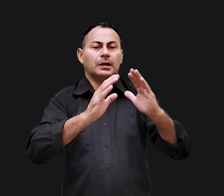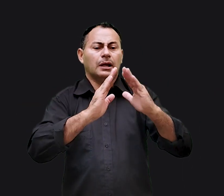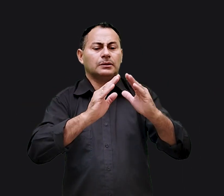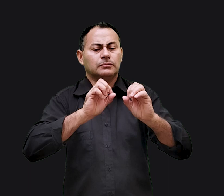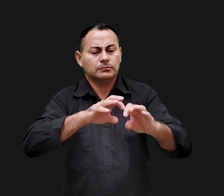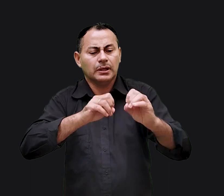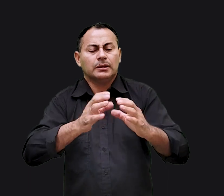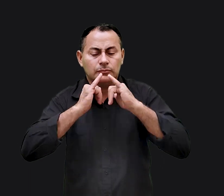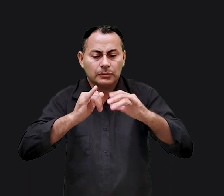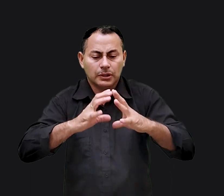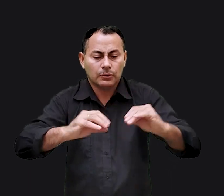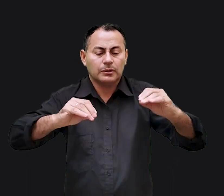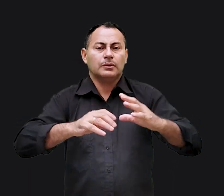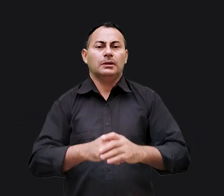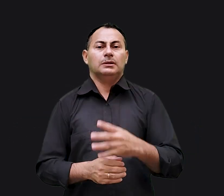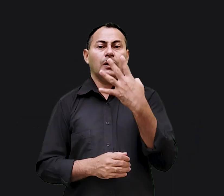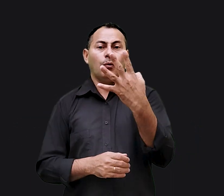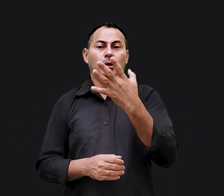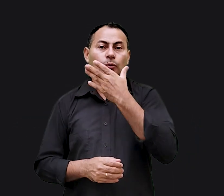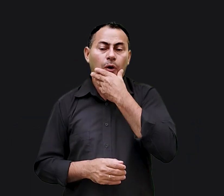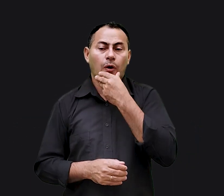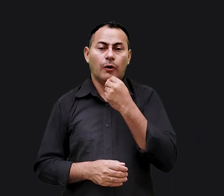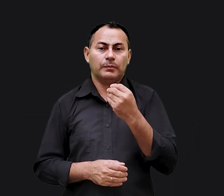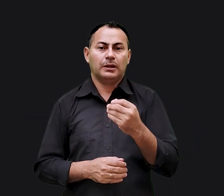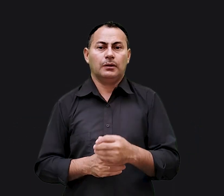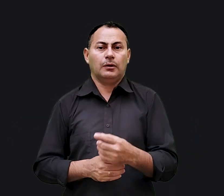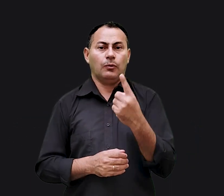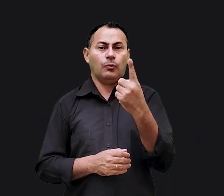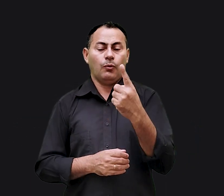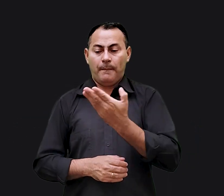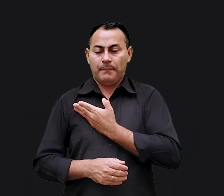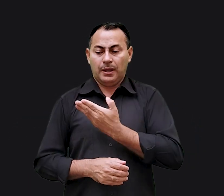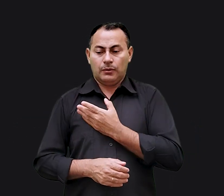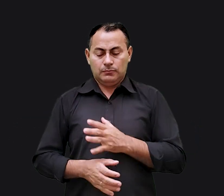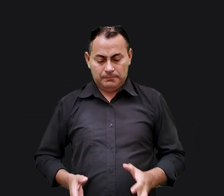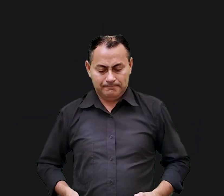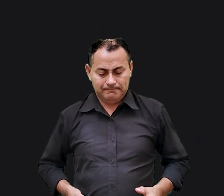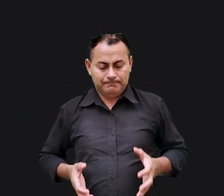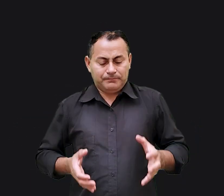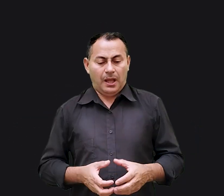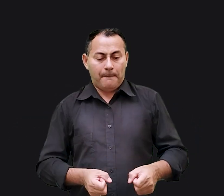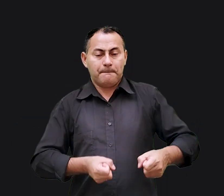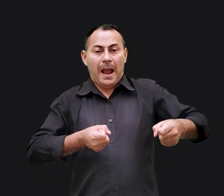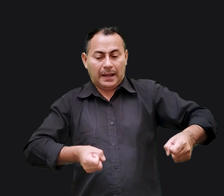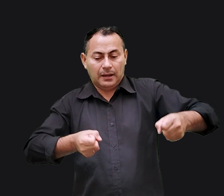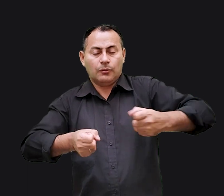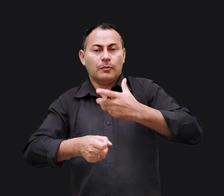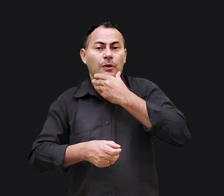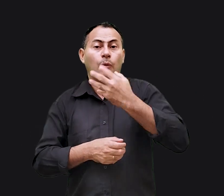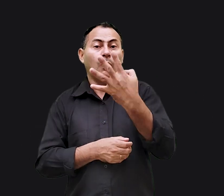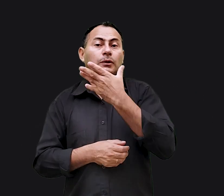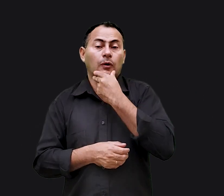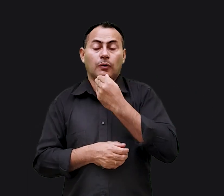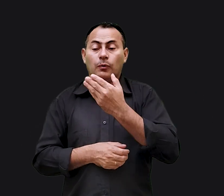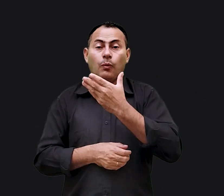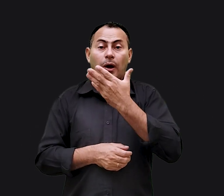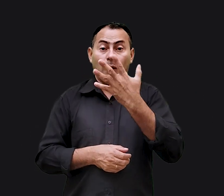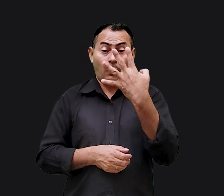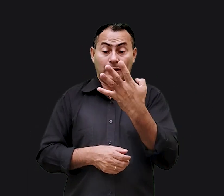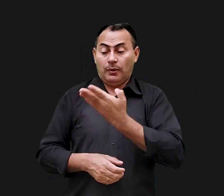casa ensinando, pregando e curando. Havia quatro homens que tinham um amigo paralítico numa maca. Seus quatro amigos